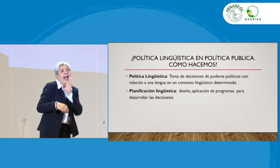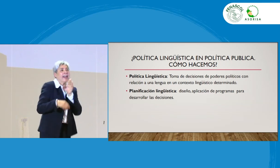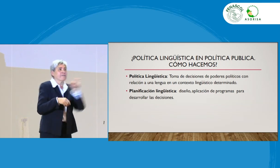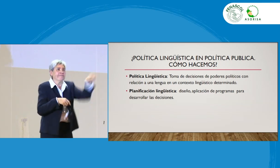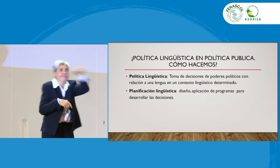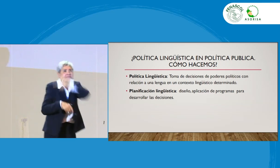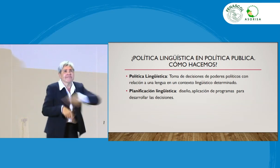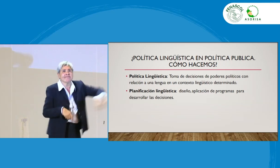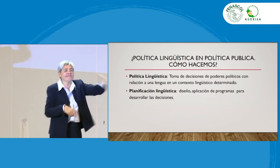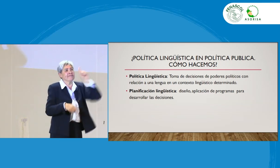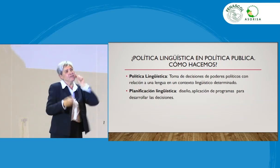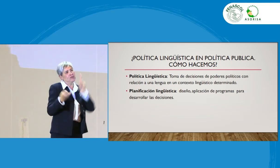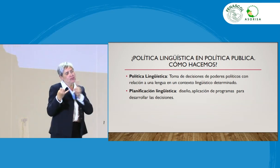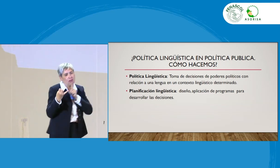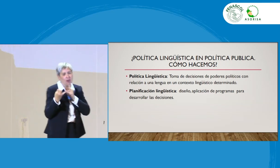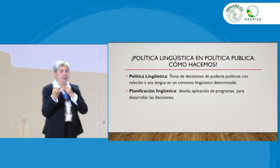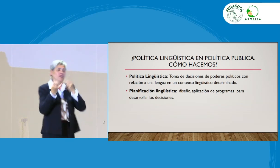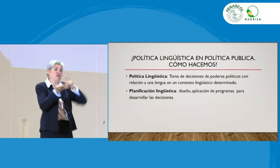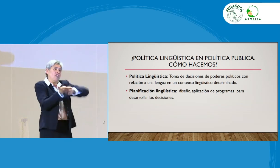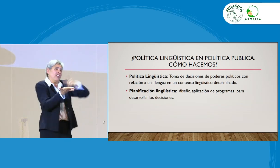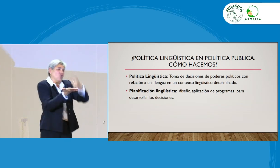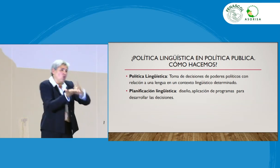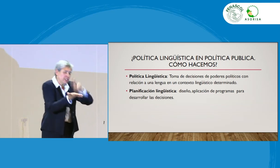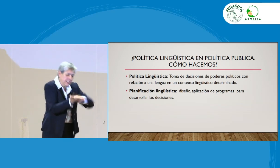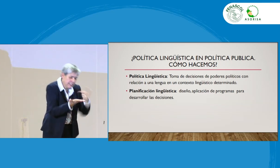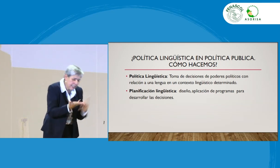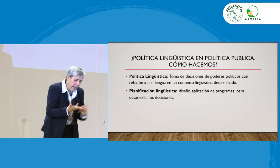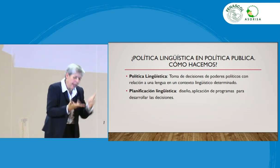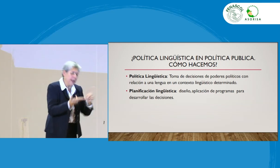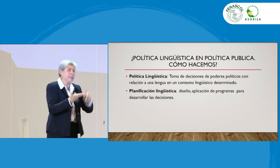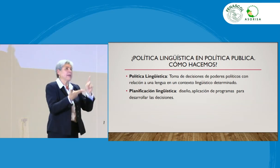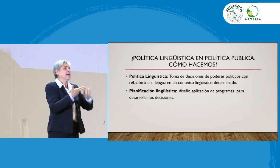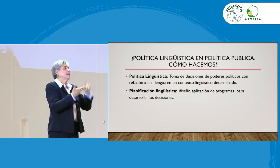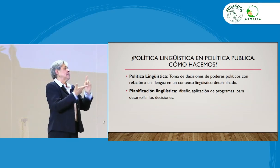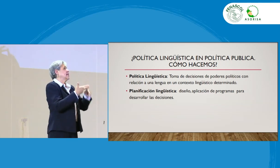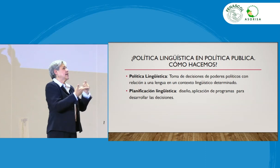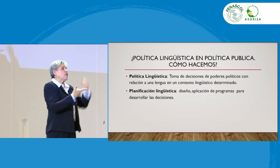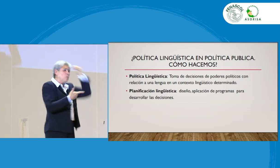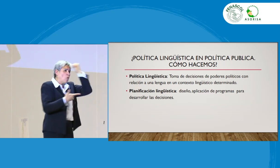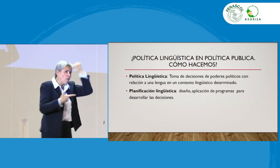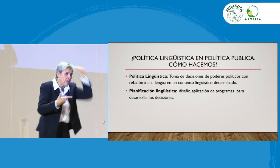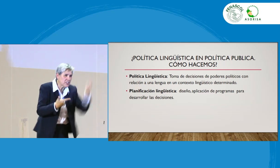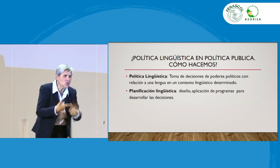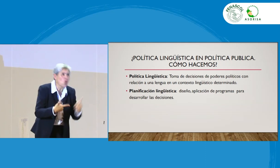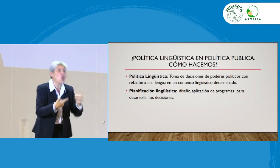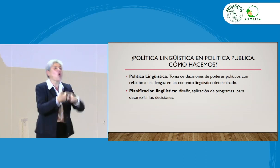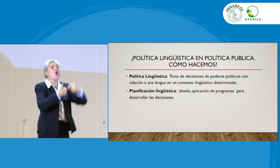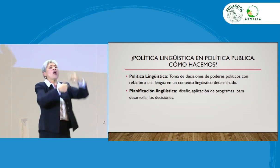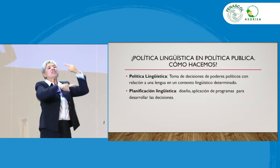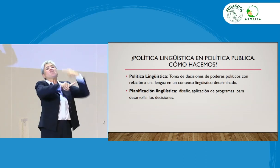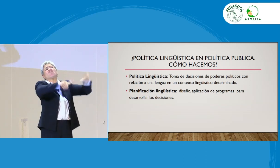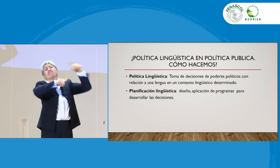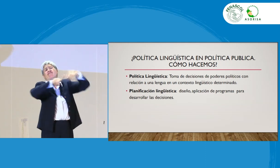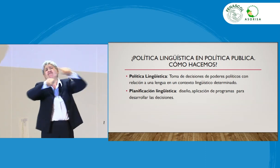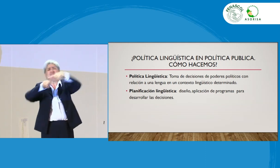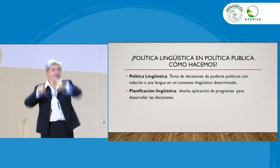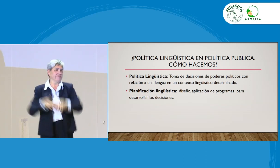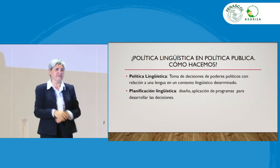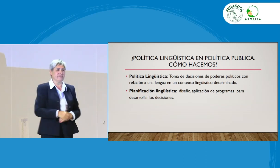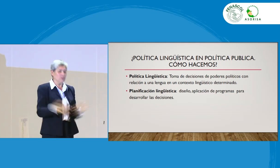nosotros, la comunidad sorda, los intérpretes, los maestros, bueno, la gran variedad de personas puede hacer